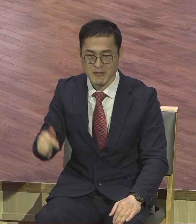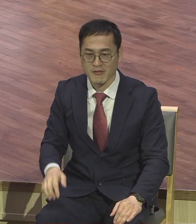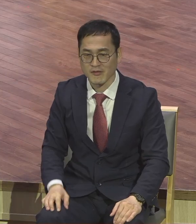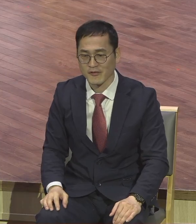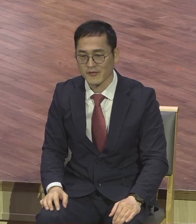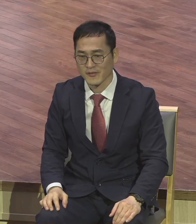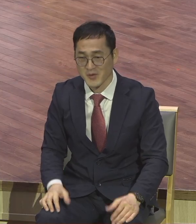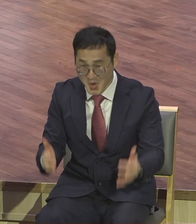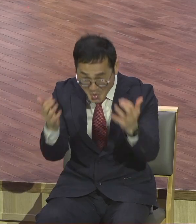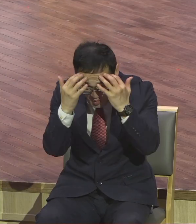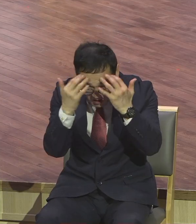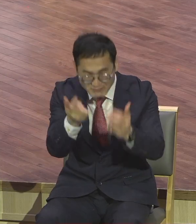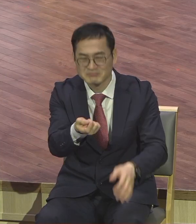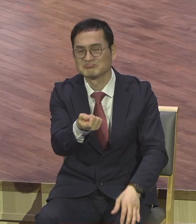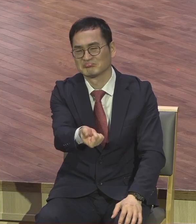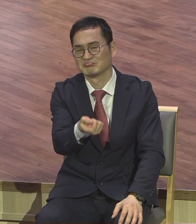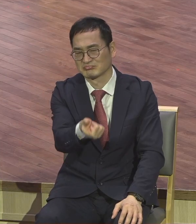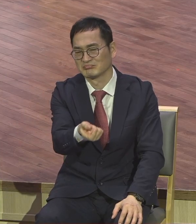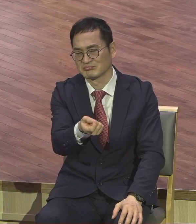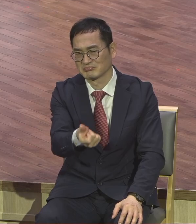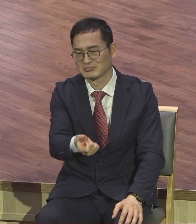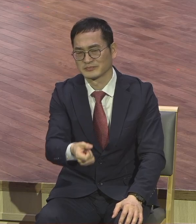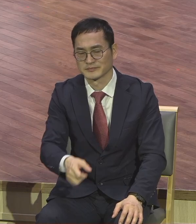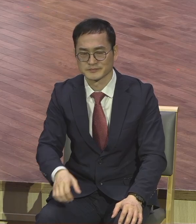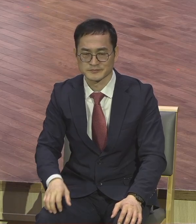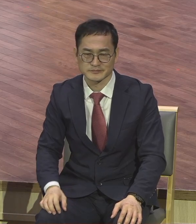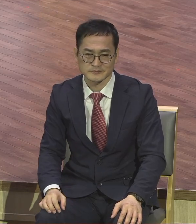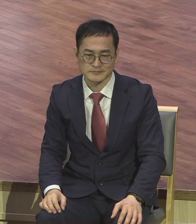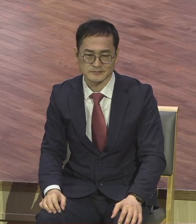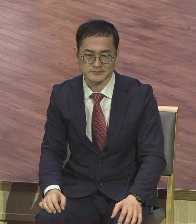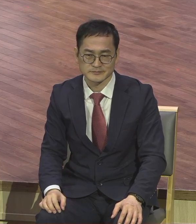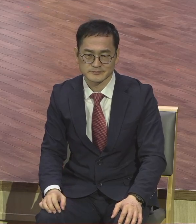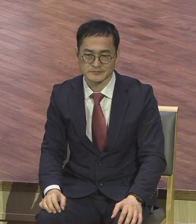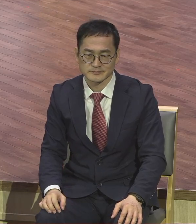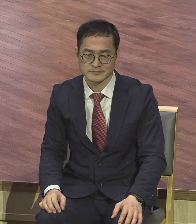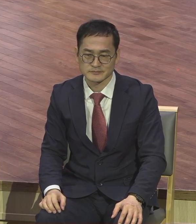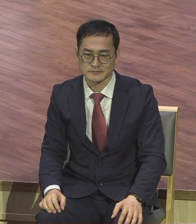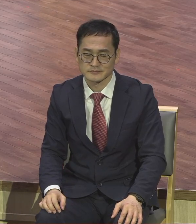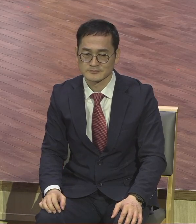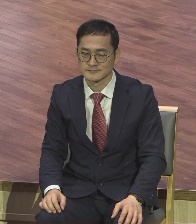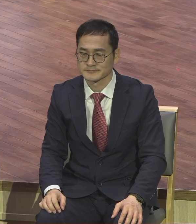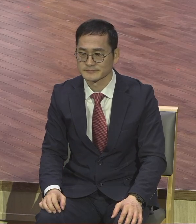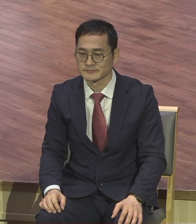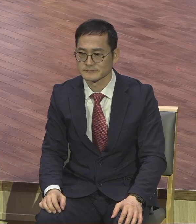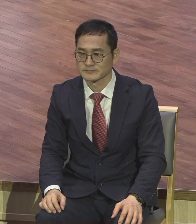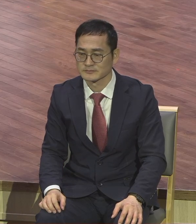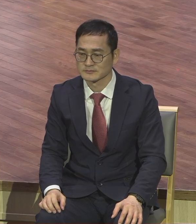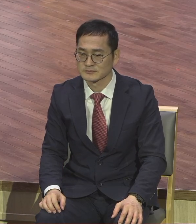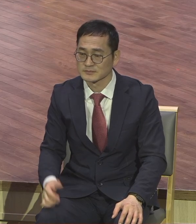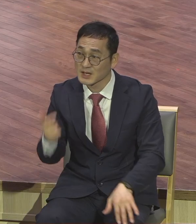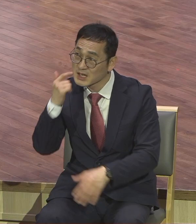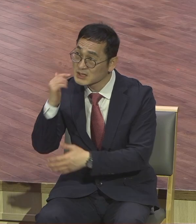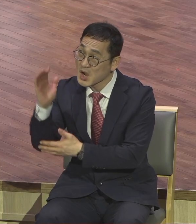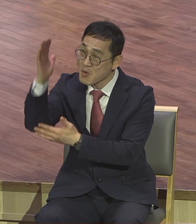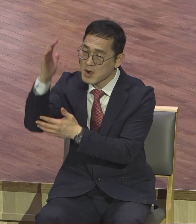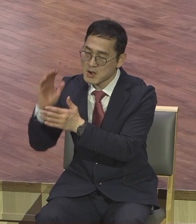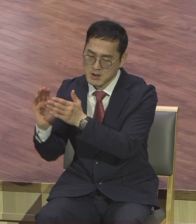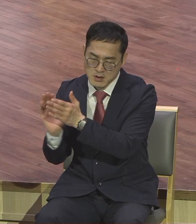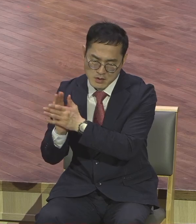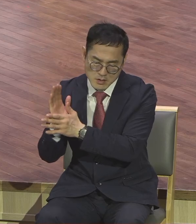우리가 앞으로 받을 영광은 현재의 고난 게임이 안 된다니까 비교조차도 안 돼. 아멘